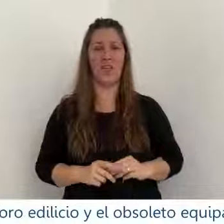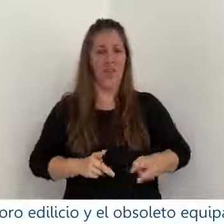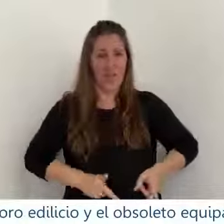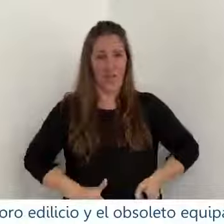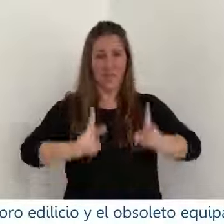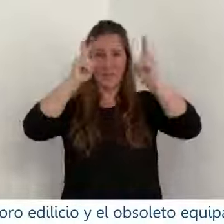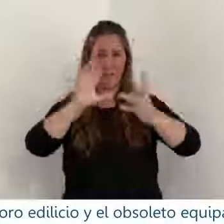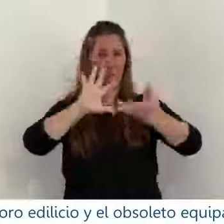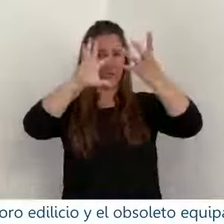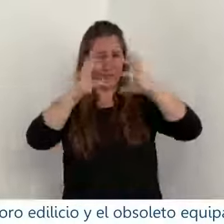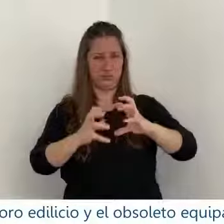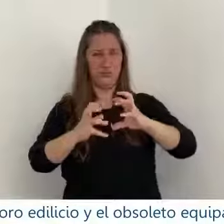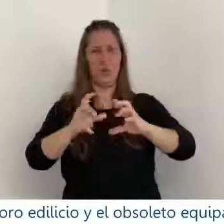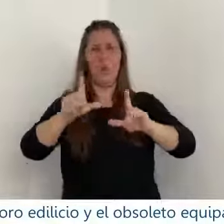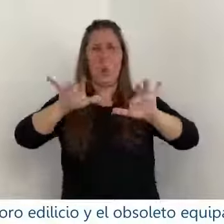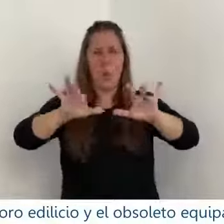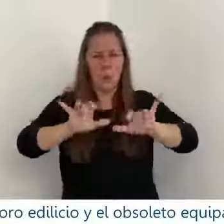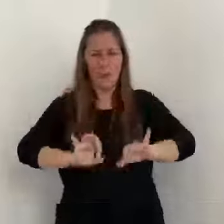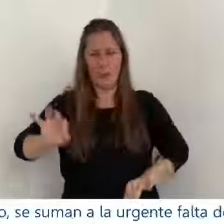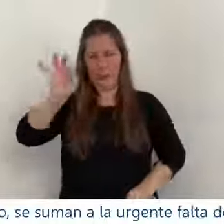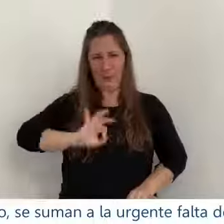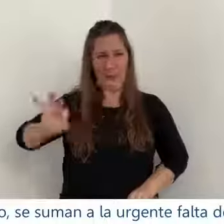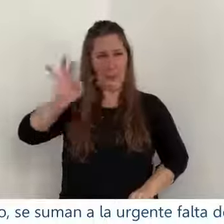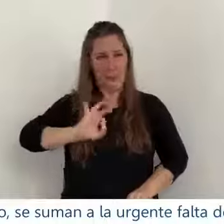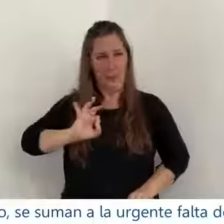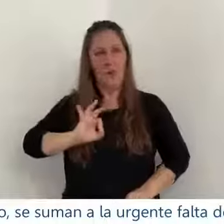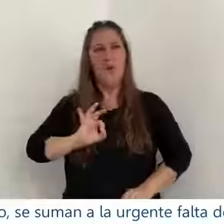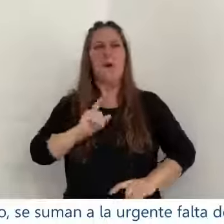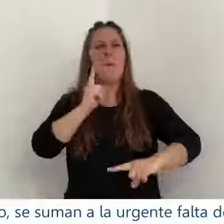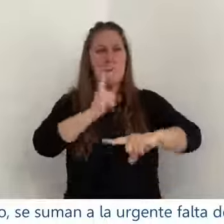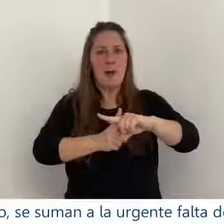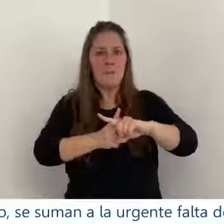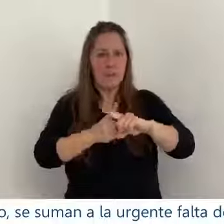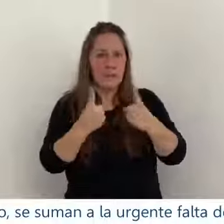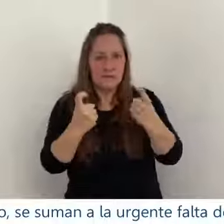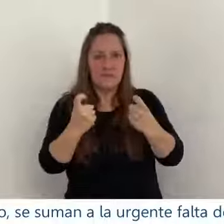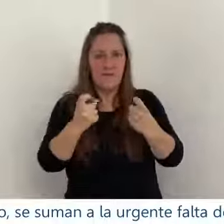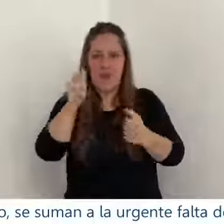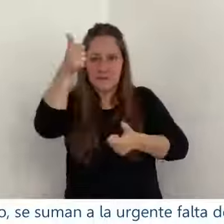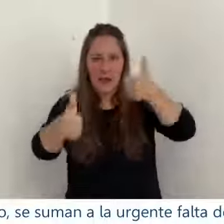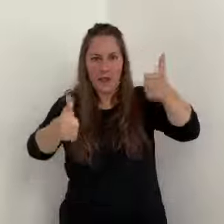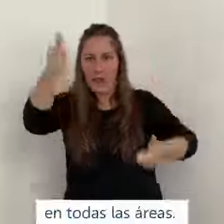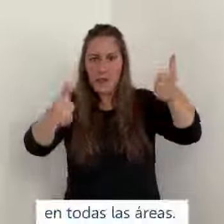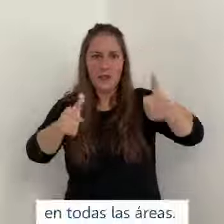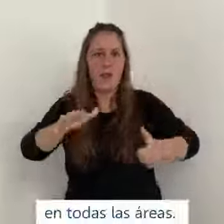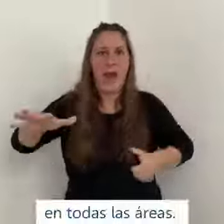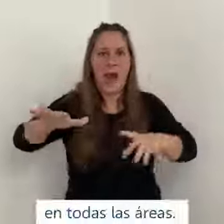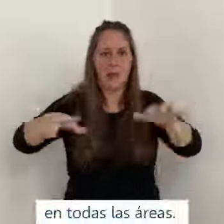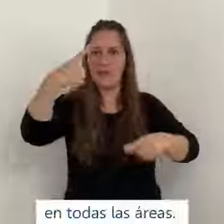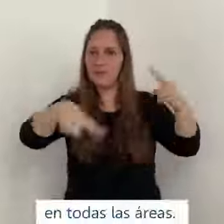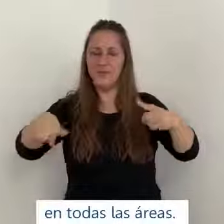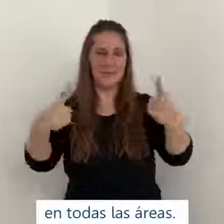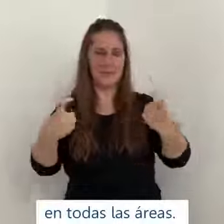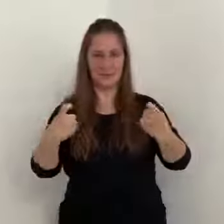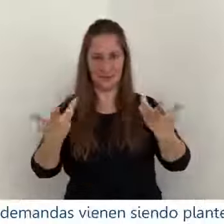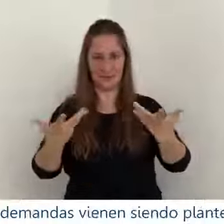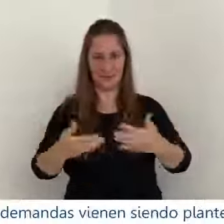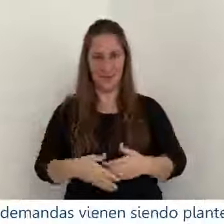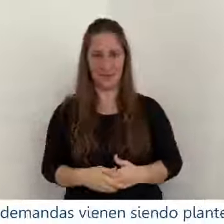deterioro edilicio y el obsoleto equipamiento informático se suman a la urgente falta de personal en todas las áreas